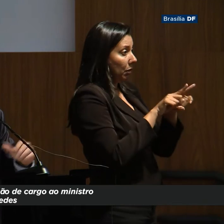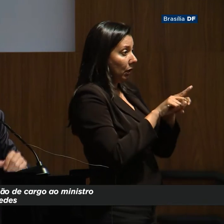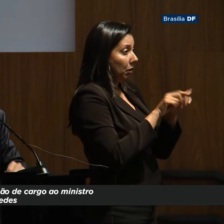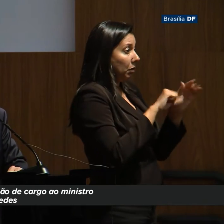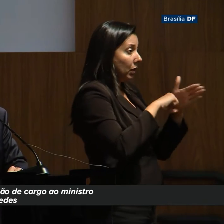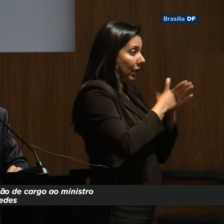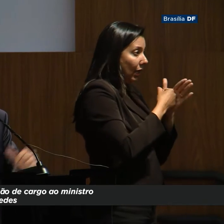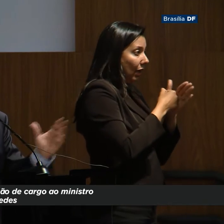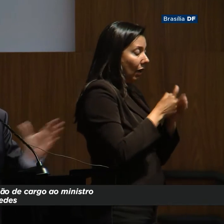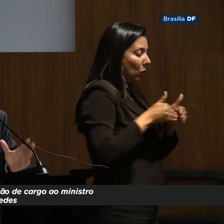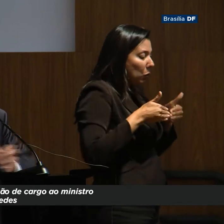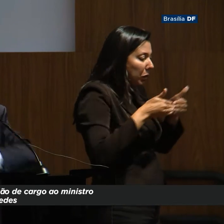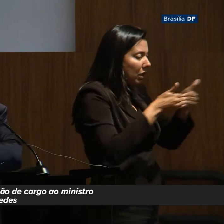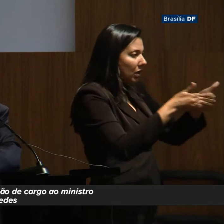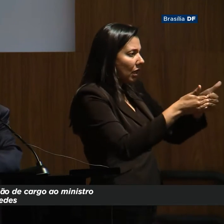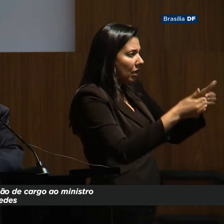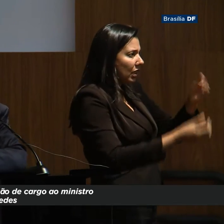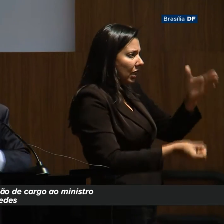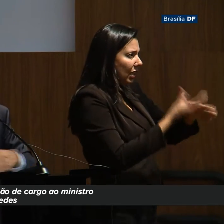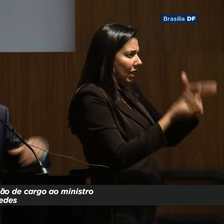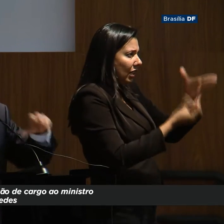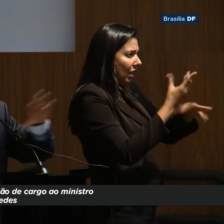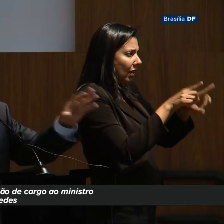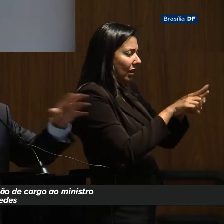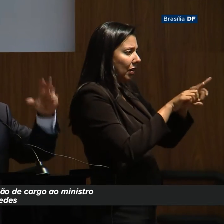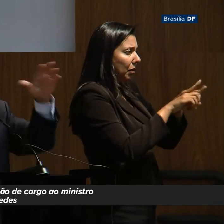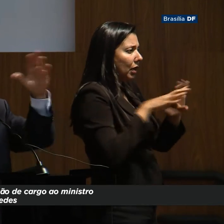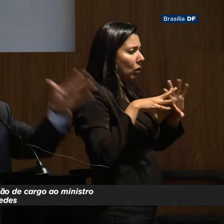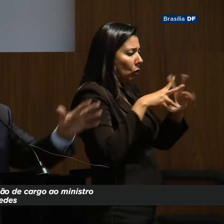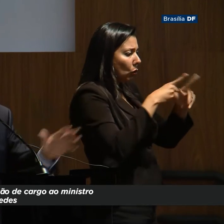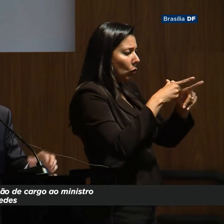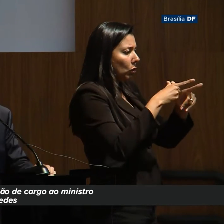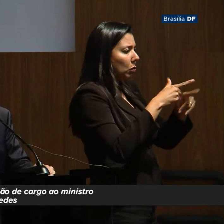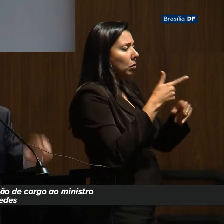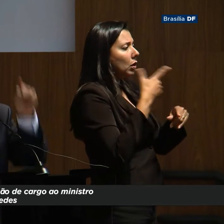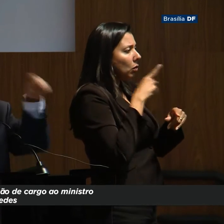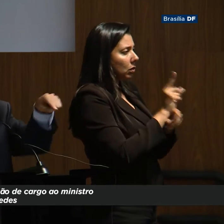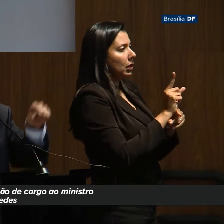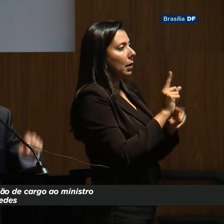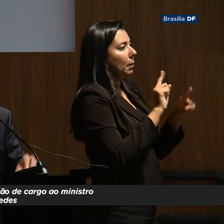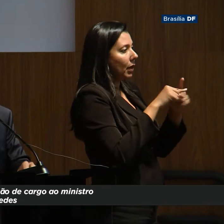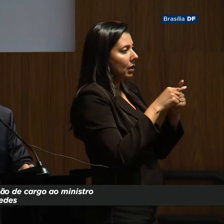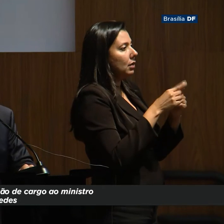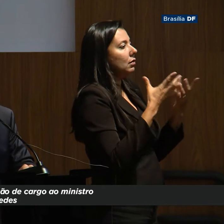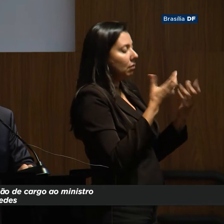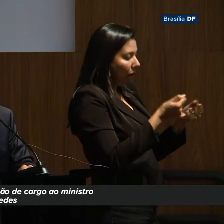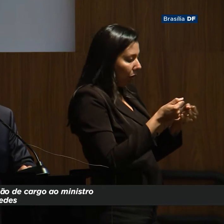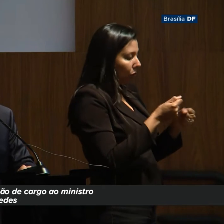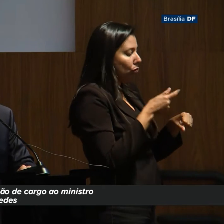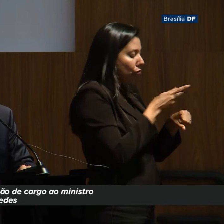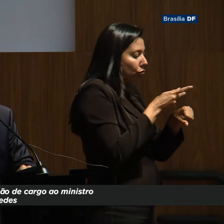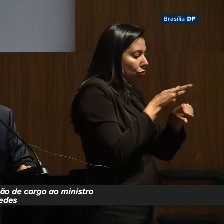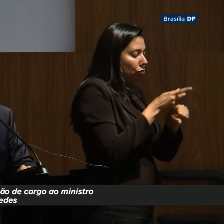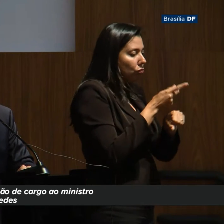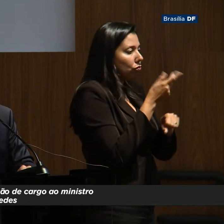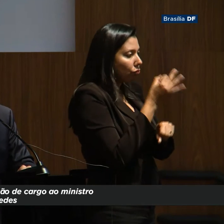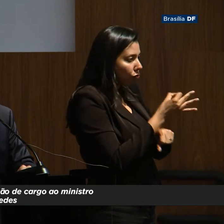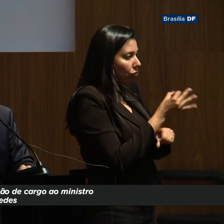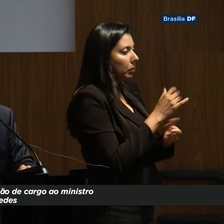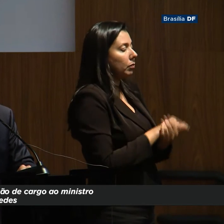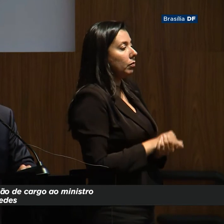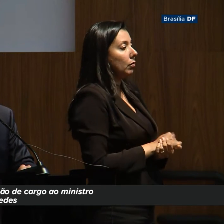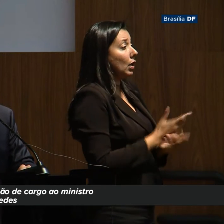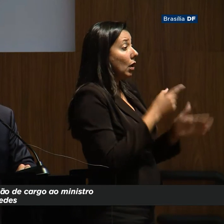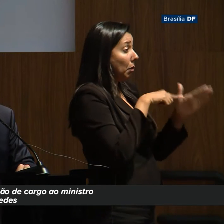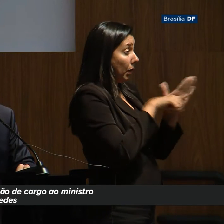fusão dos ministérios, depois tentaram criar o Ministério da Produção, tudo para manter o boi na sombra, mas nós vamos buscar o boi na sombra. A